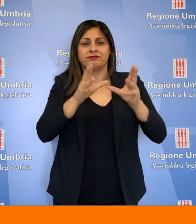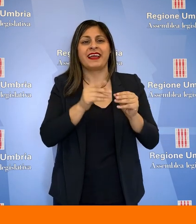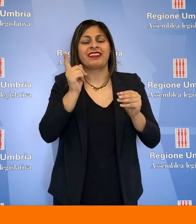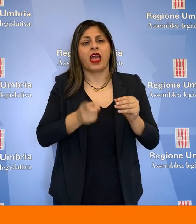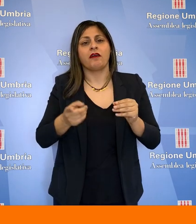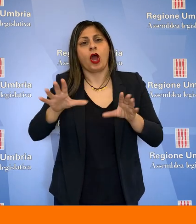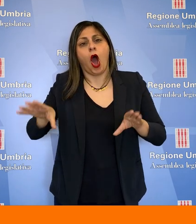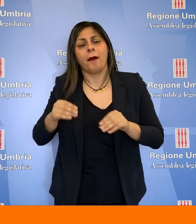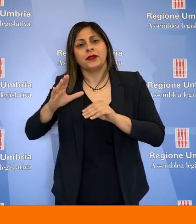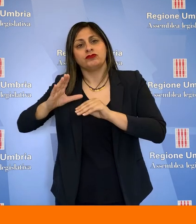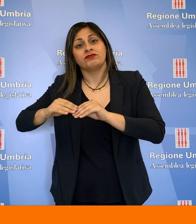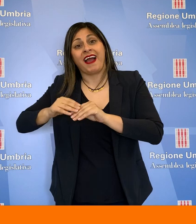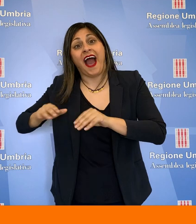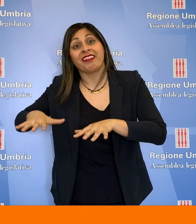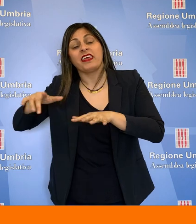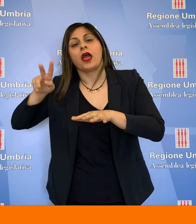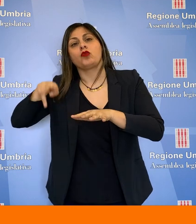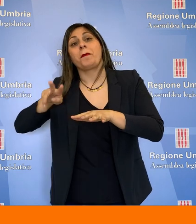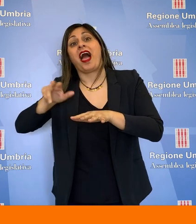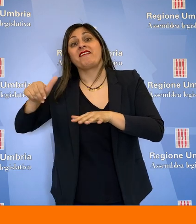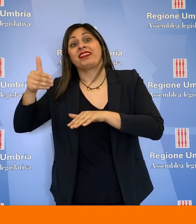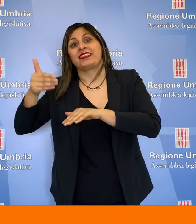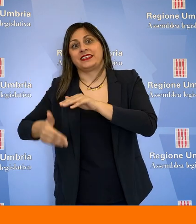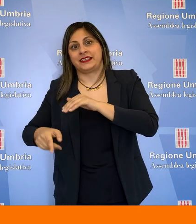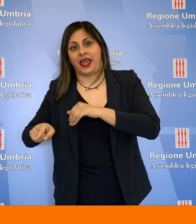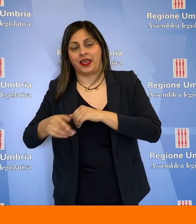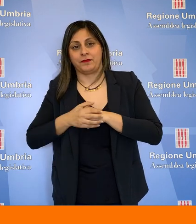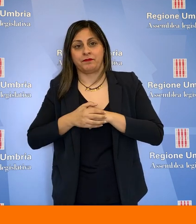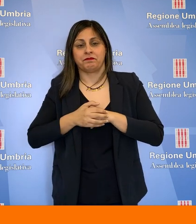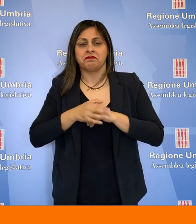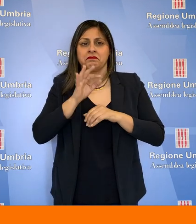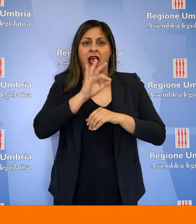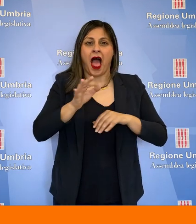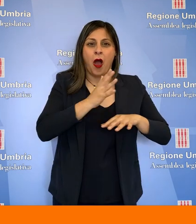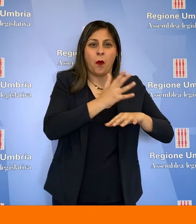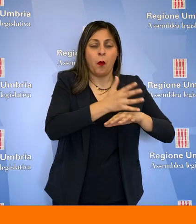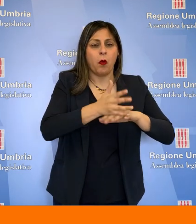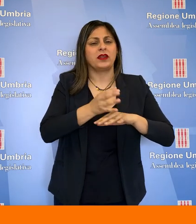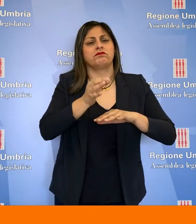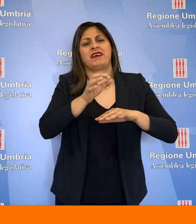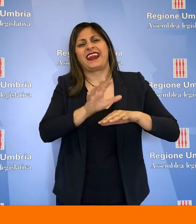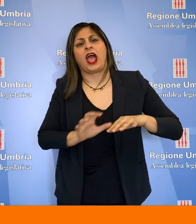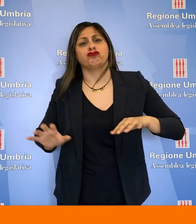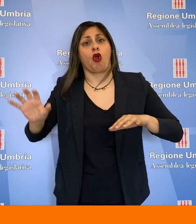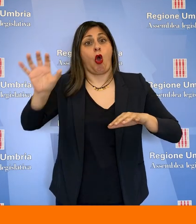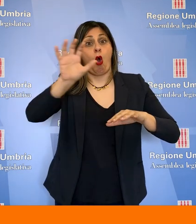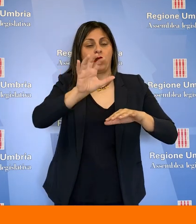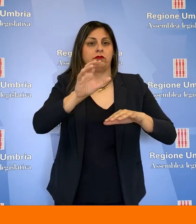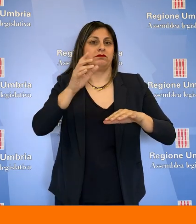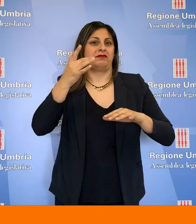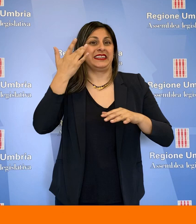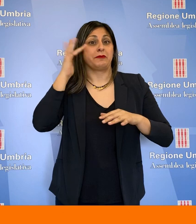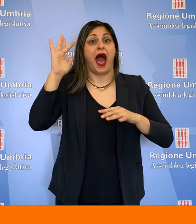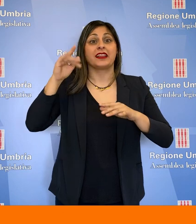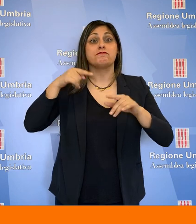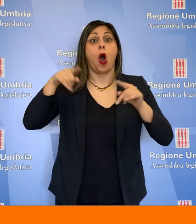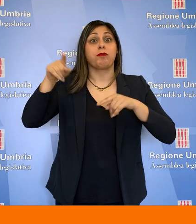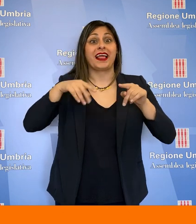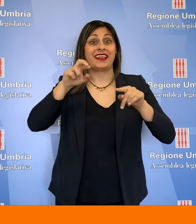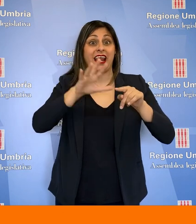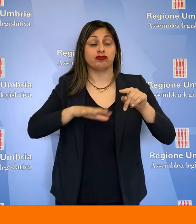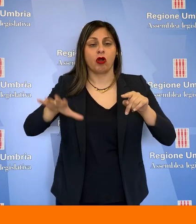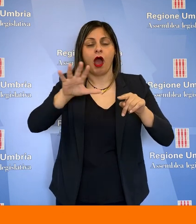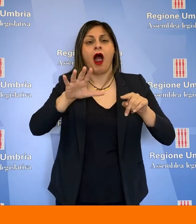devono diventare cantierabili entro il 2026. Alcuni interventi riguardano l'intero territorio regionale, Smart